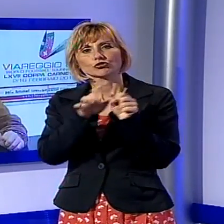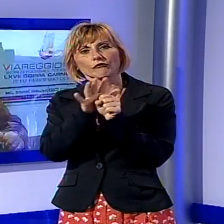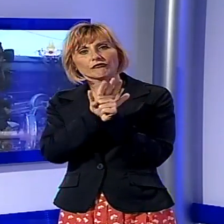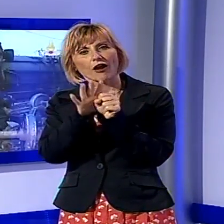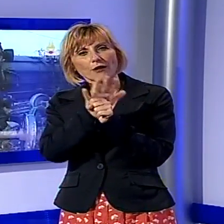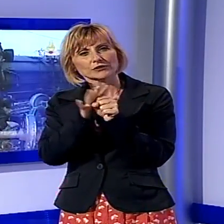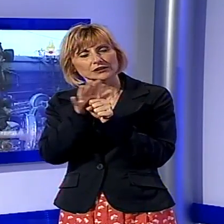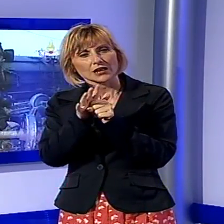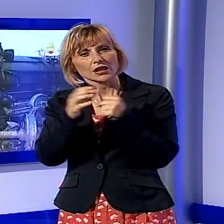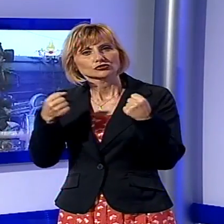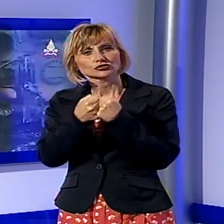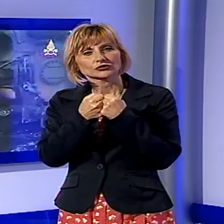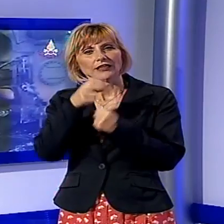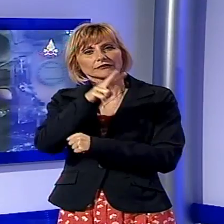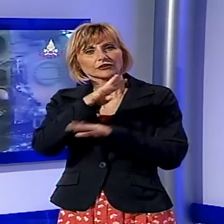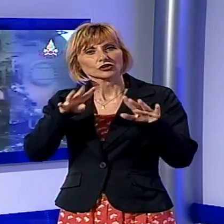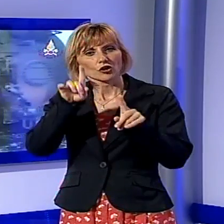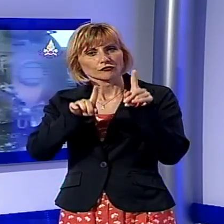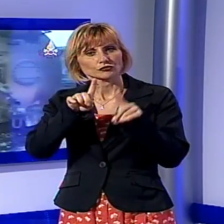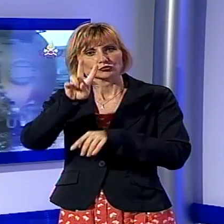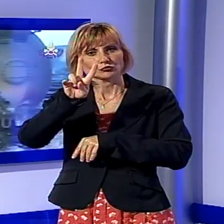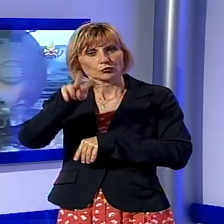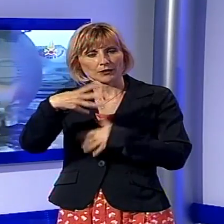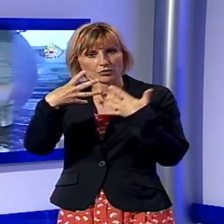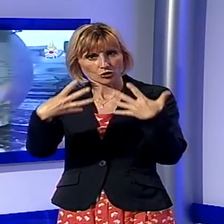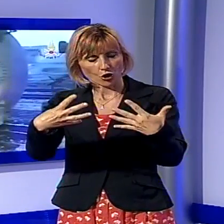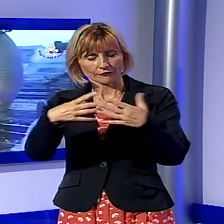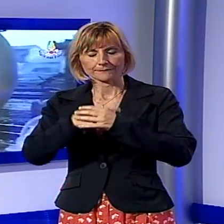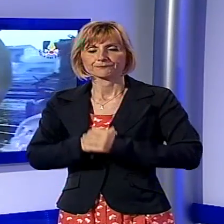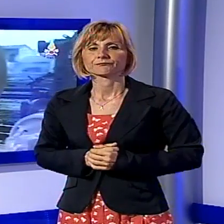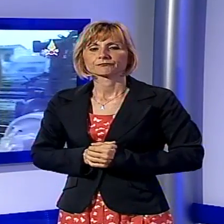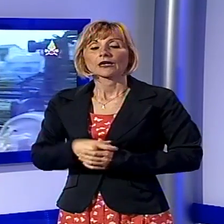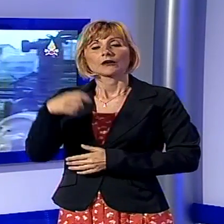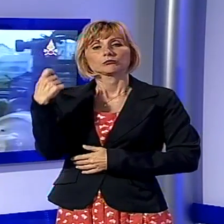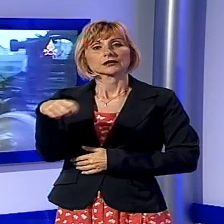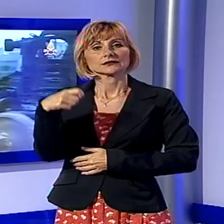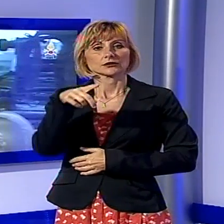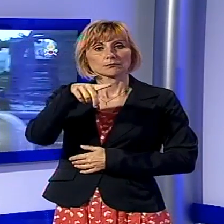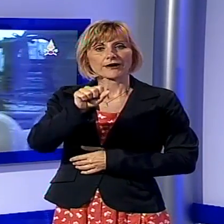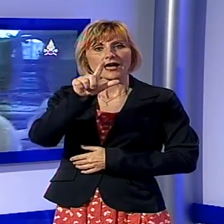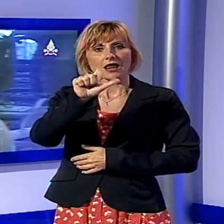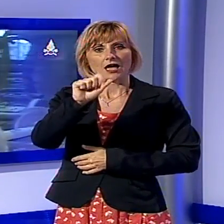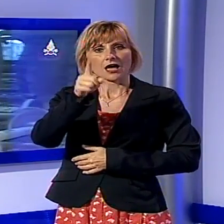2009. Nella sede di Via Veneto è stato consegnato da parte del Presidente Alessandro Palagi un assegno di 4